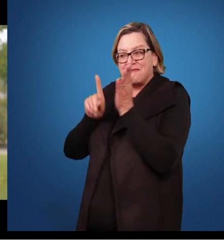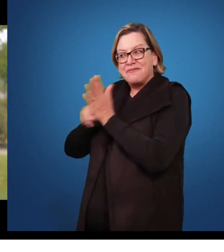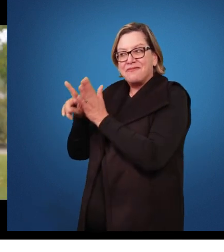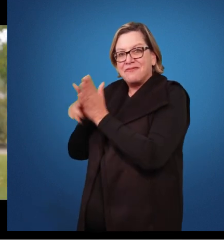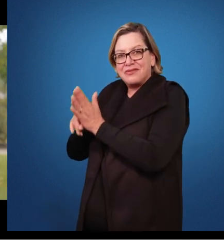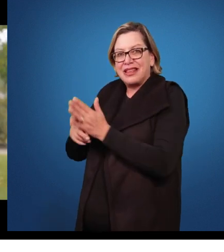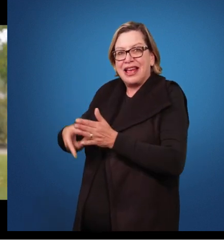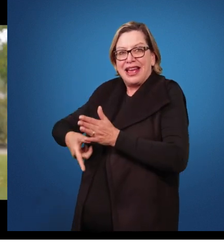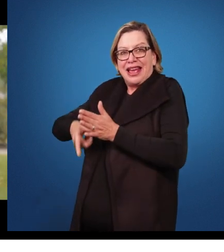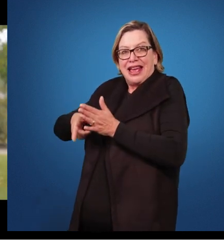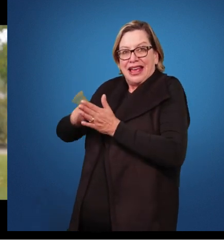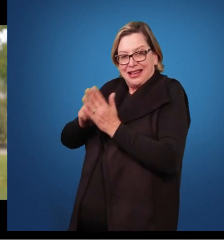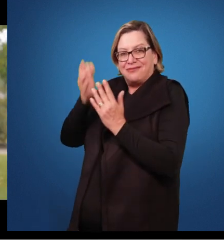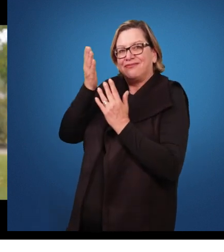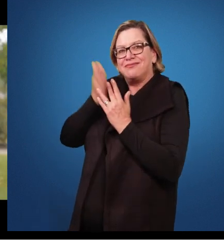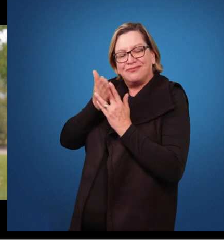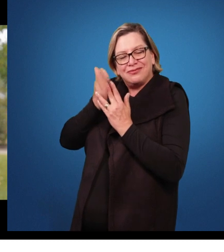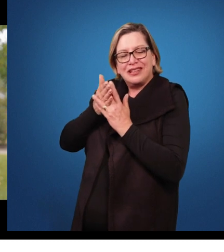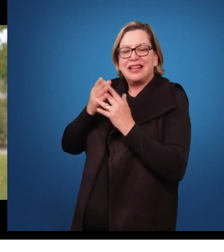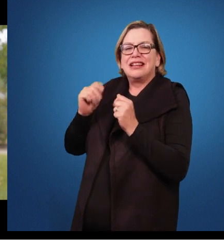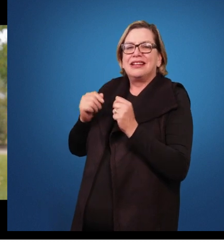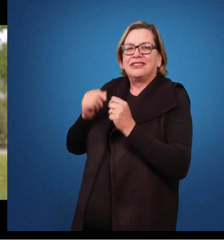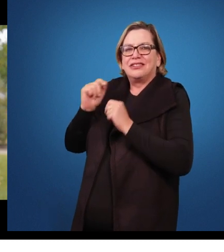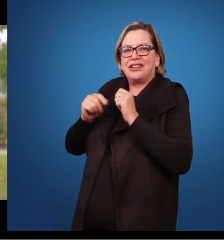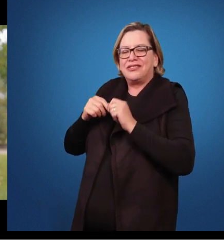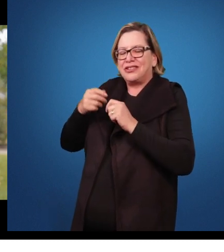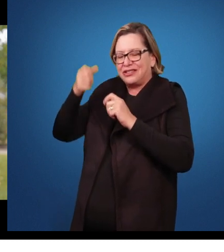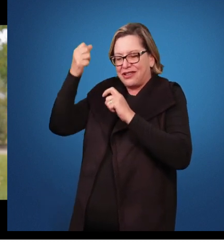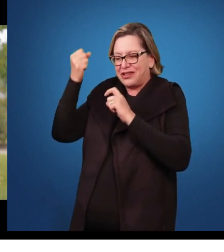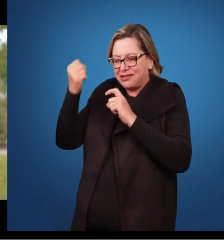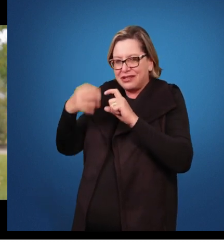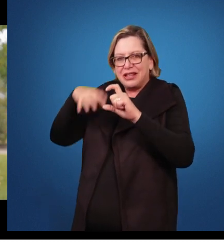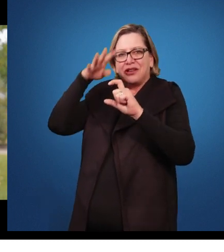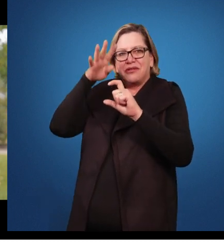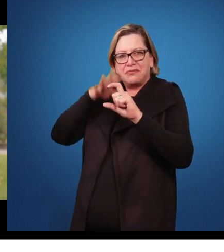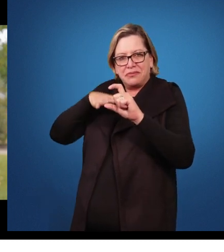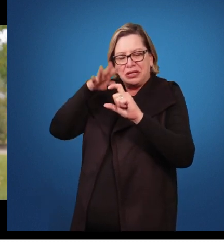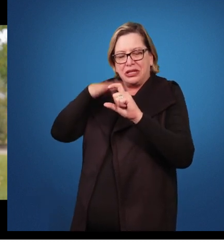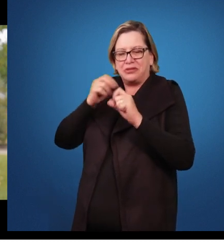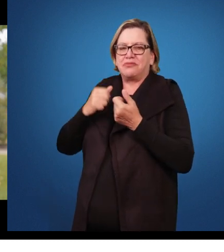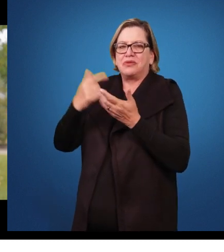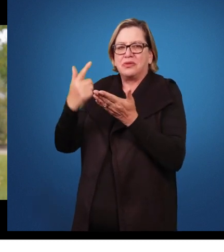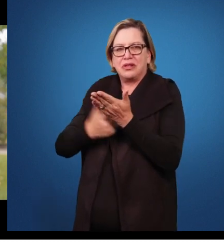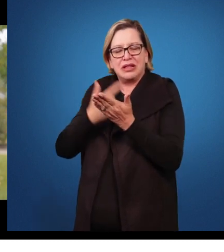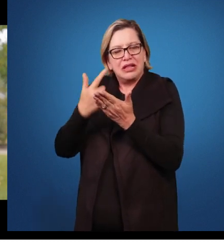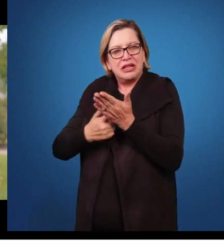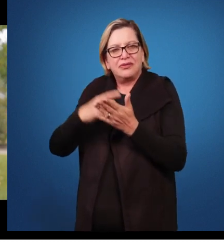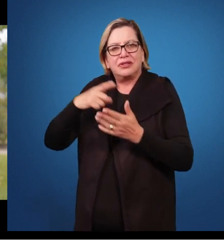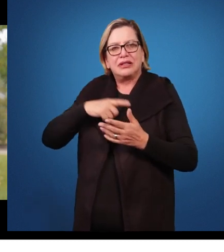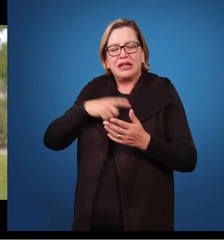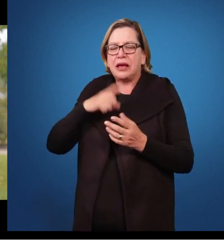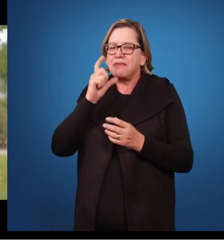antes do intervalo, sobre a questão dos mitos. Na literatura científica da área, tem uma palavra que me chamou a atenção,